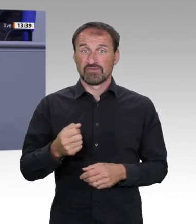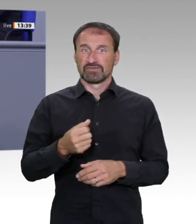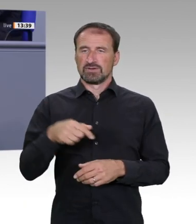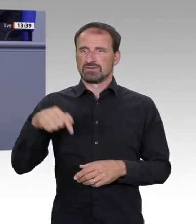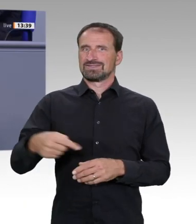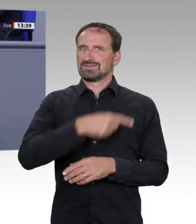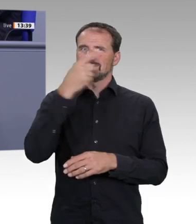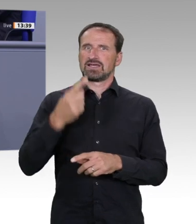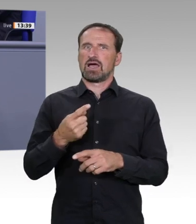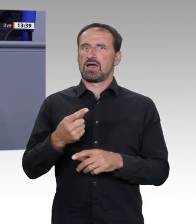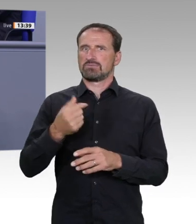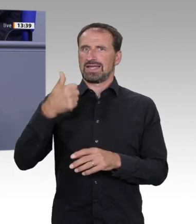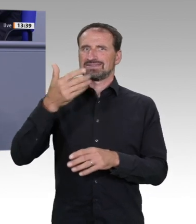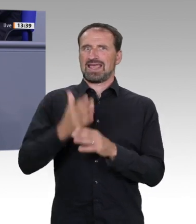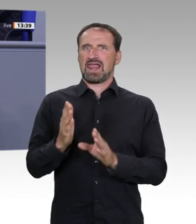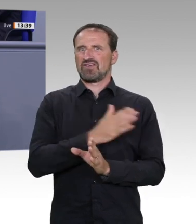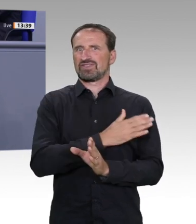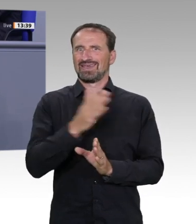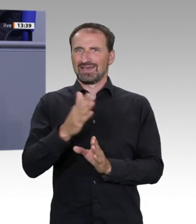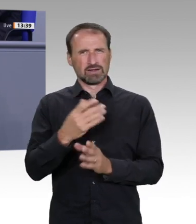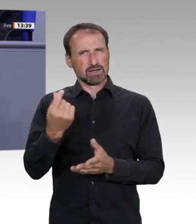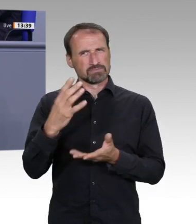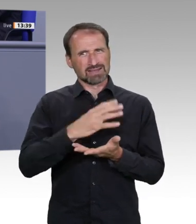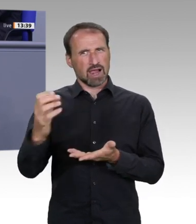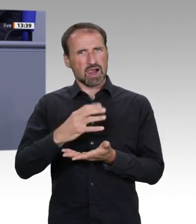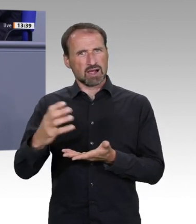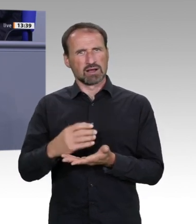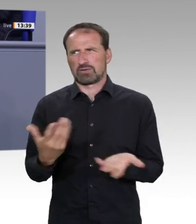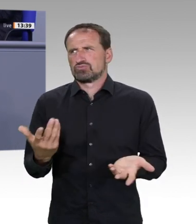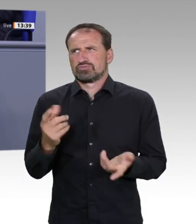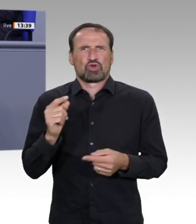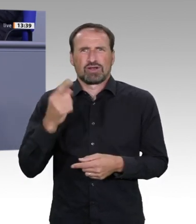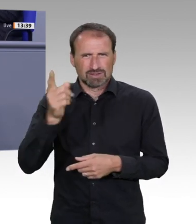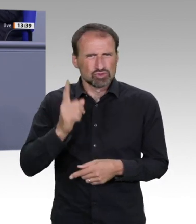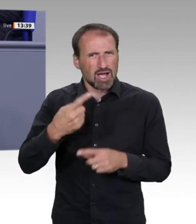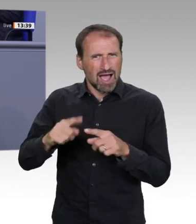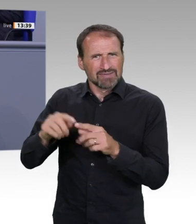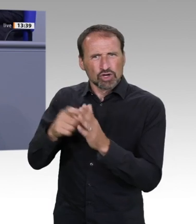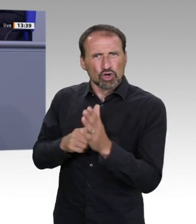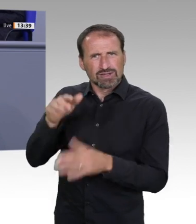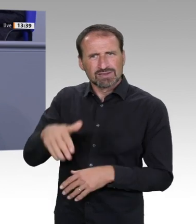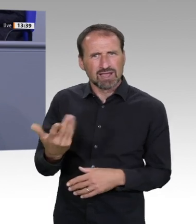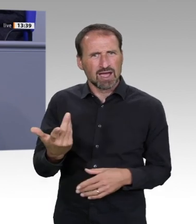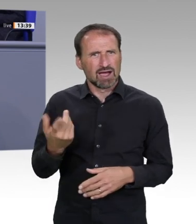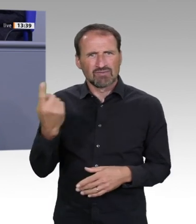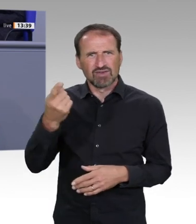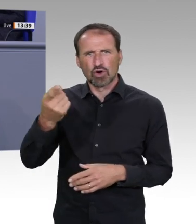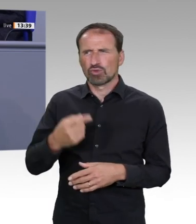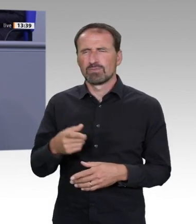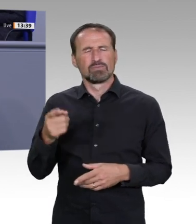verankern. Besonders wichtig ist uns dabei der Transfer von der Forschung in die Praxis. Und Wissenschaft